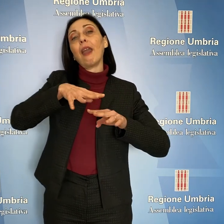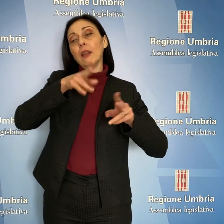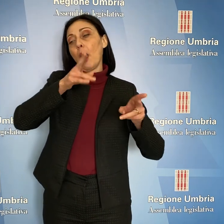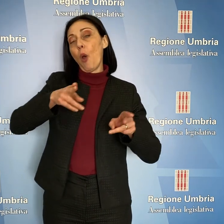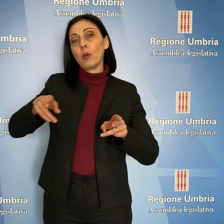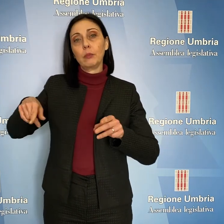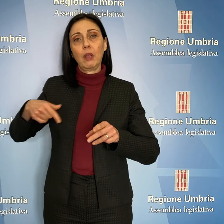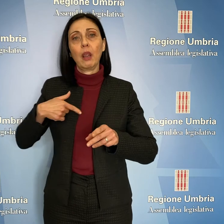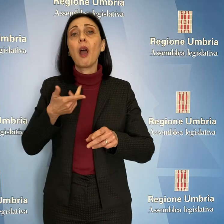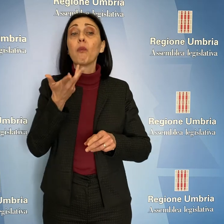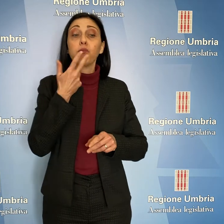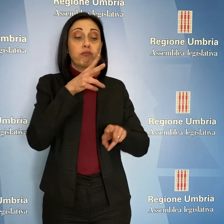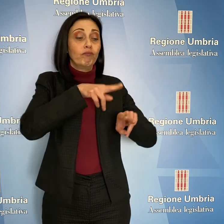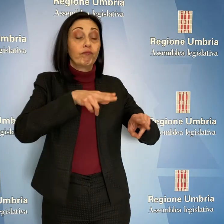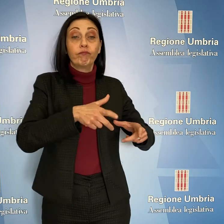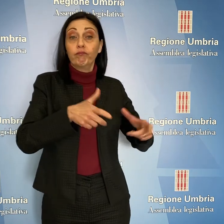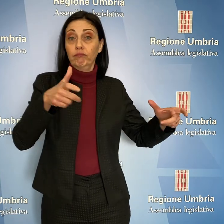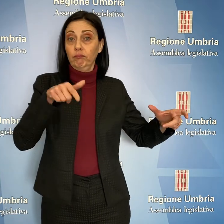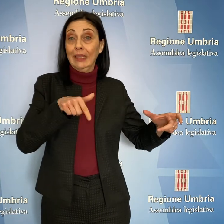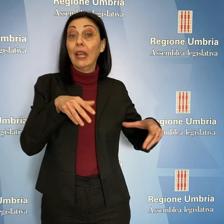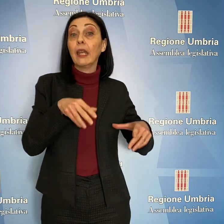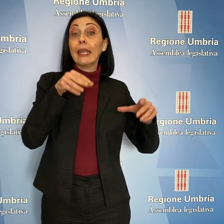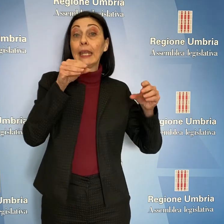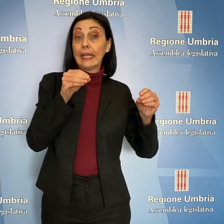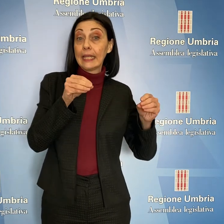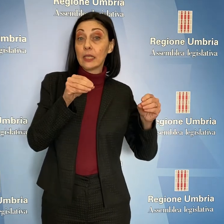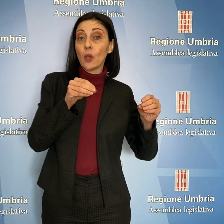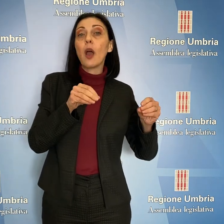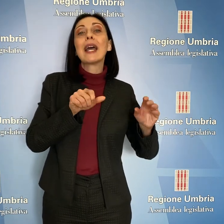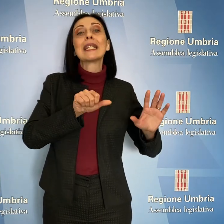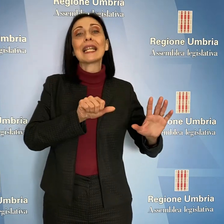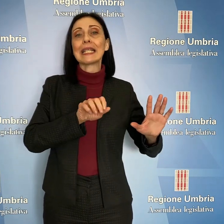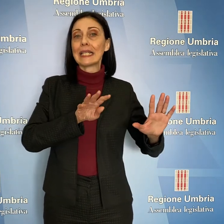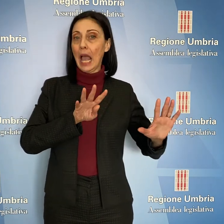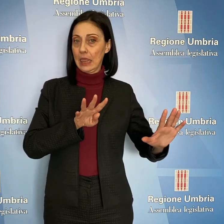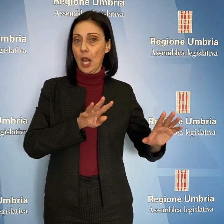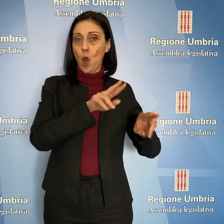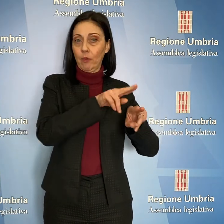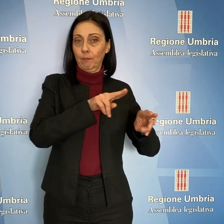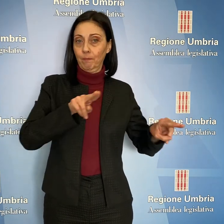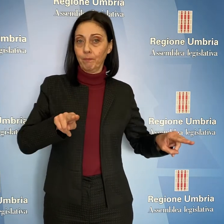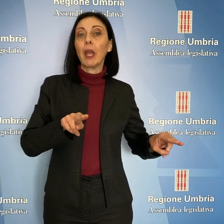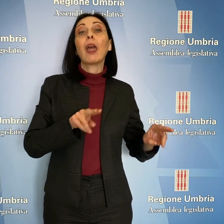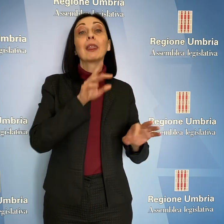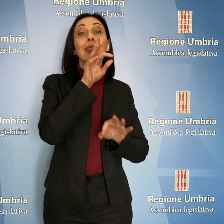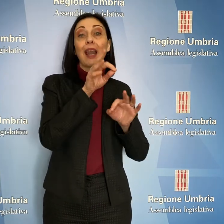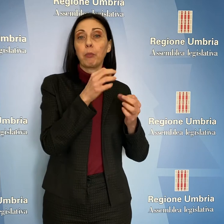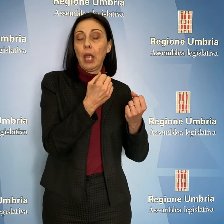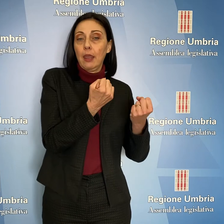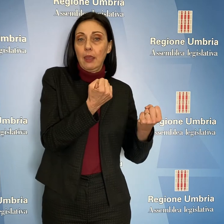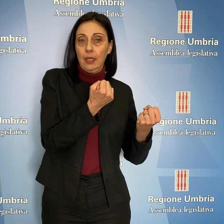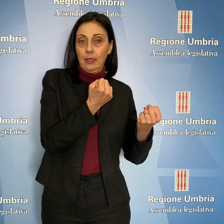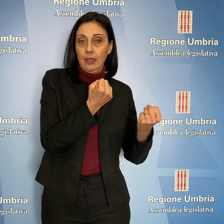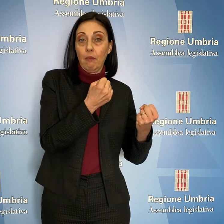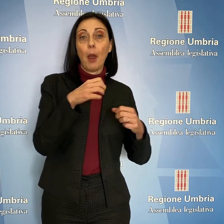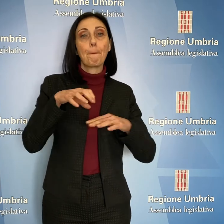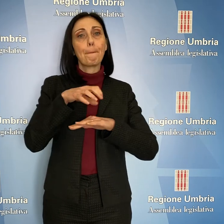disposto l'incremento dei posti letto. Si è partiti, ha detto, da 69 posti di terapia intensiva. Con l'intervento del